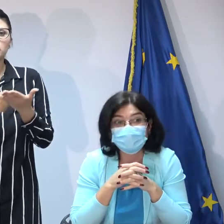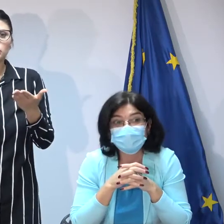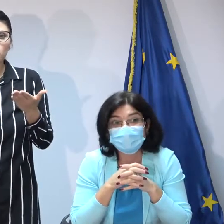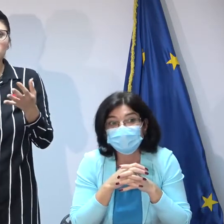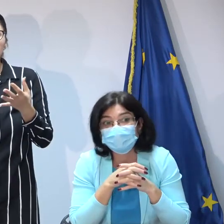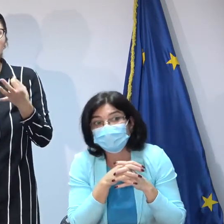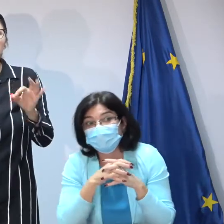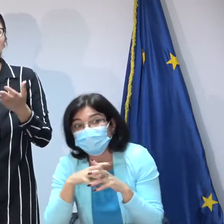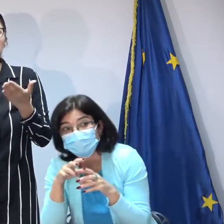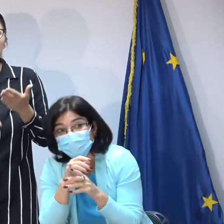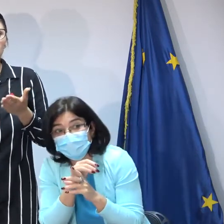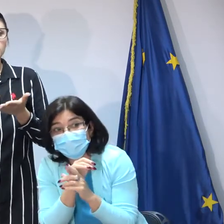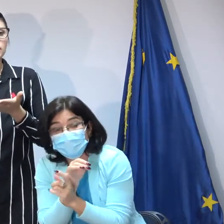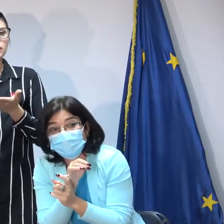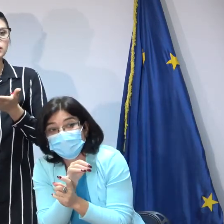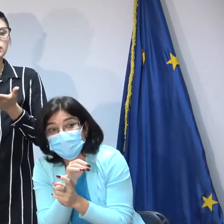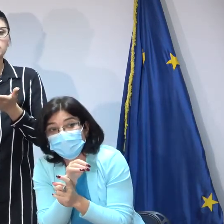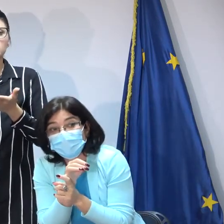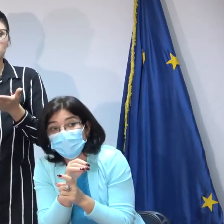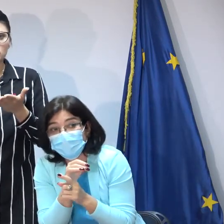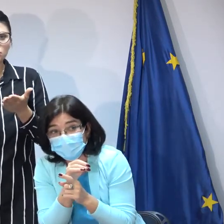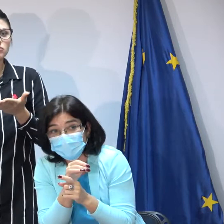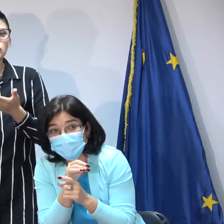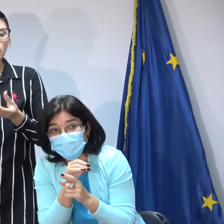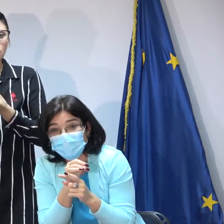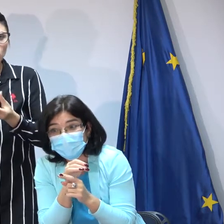Semnăturile, acele dosari de familie, practic?